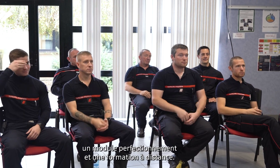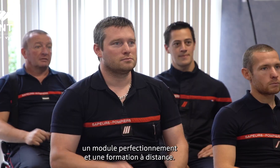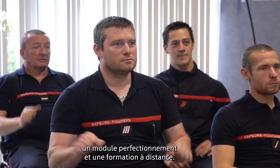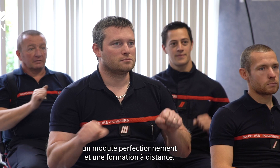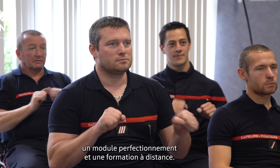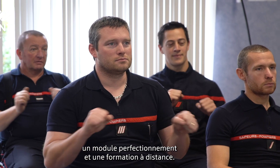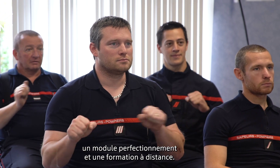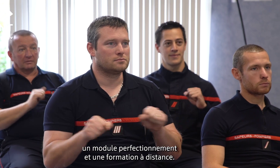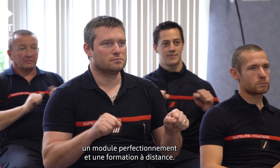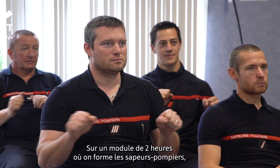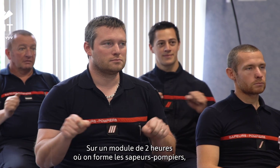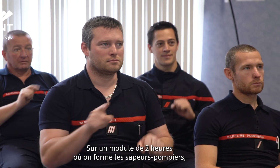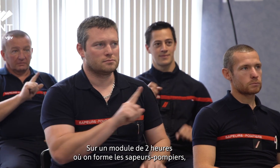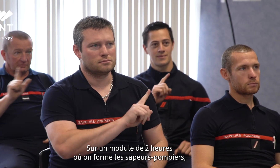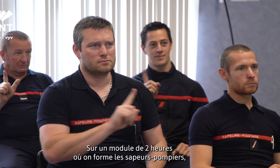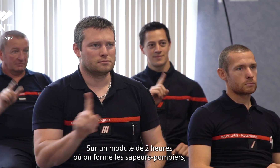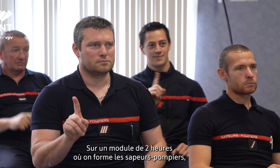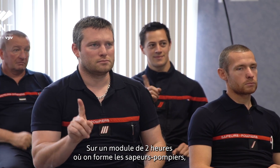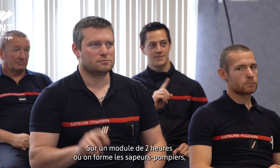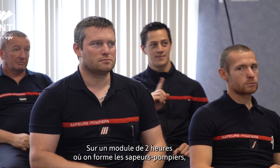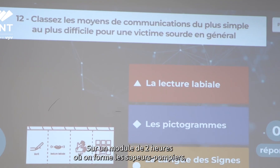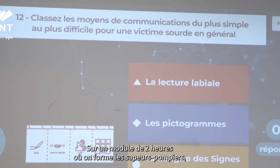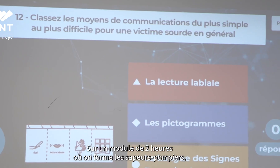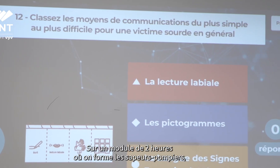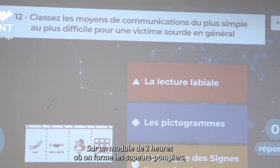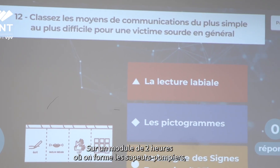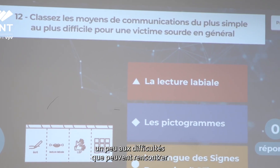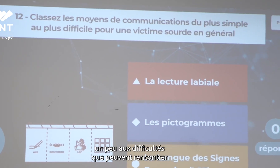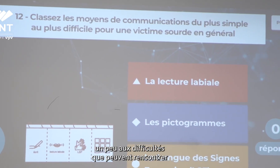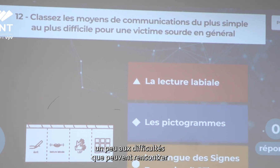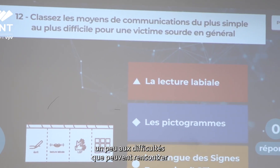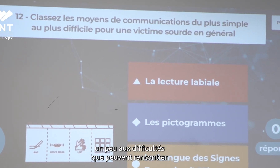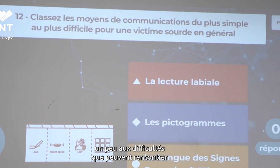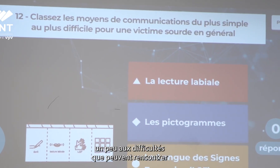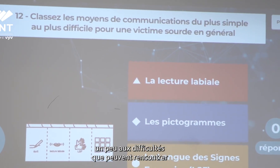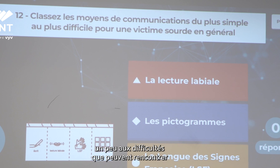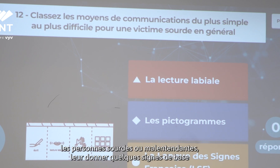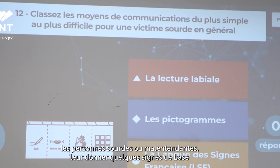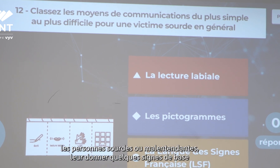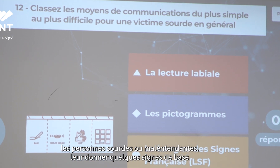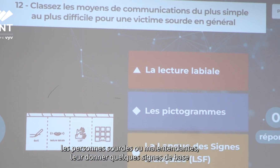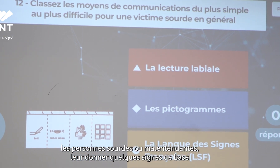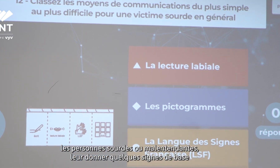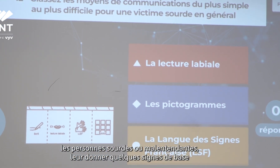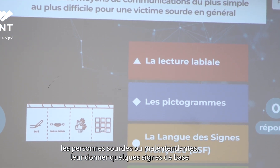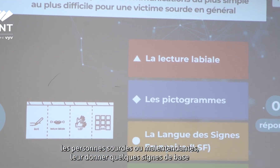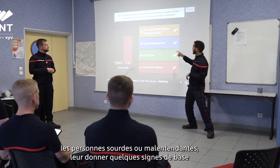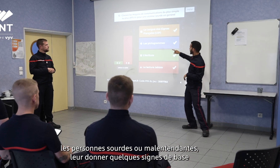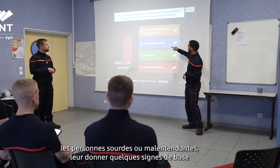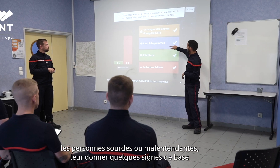et une formation à distance. Sur un module de deux heures où on forme les sapeurs-pompiers un peu aux difficultés que peuvent rencontrer les personnes sourdes ou malentendantes, leur